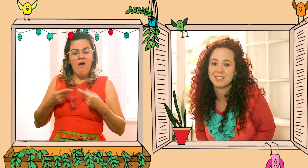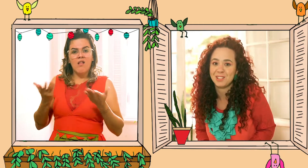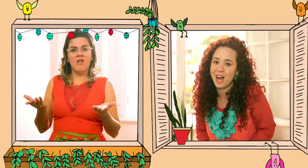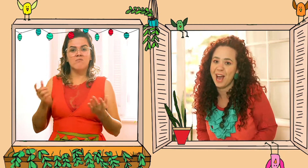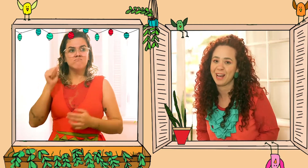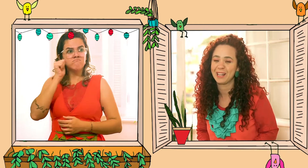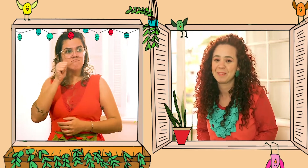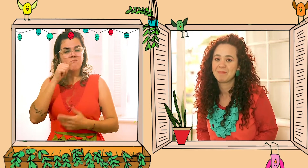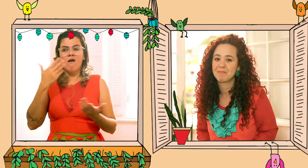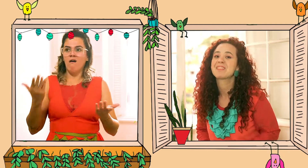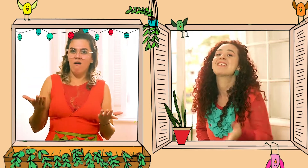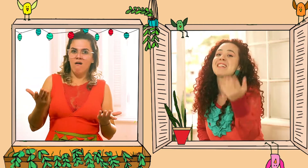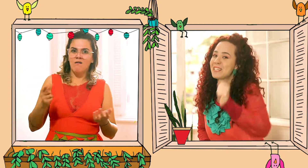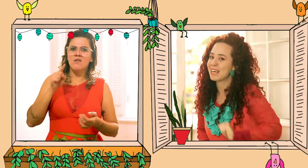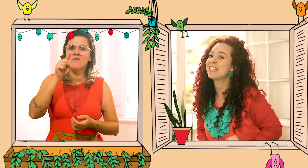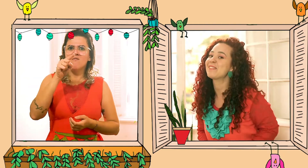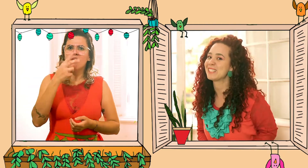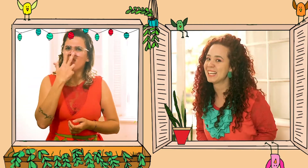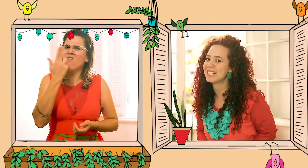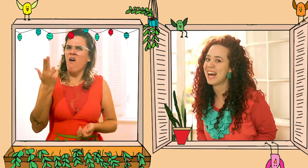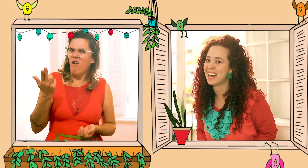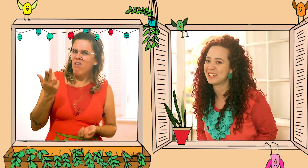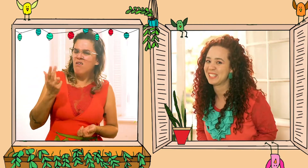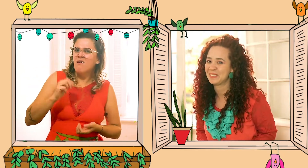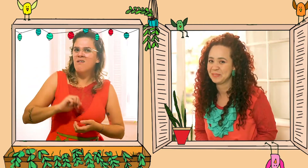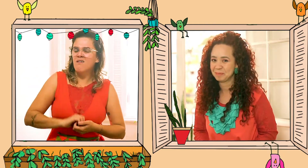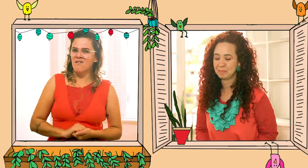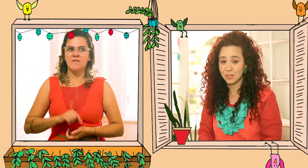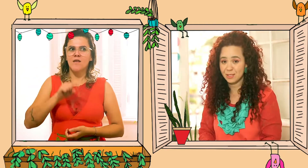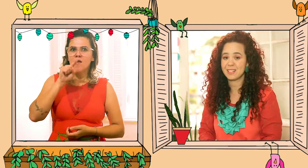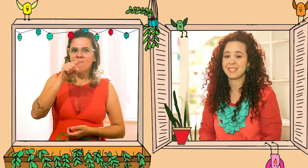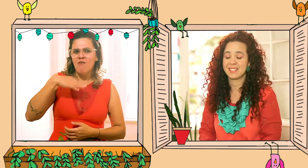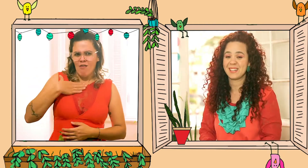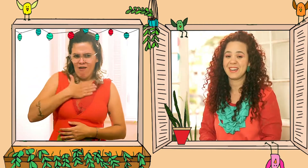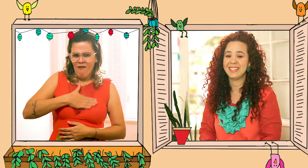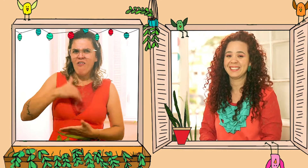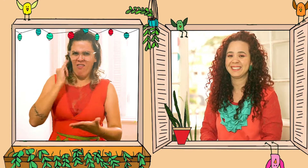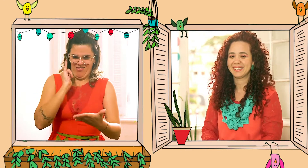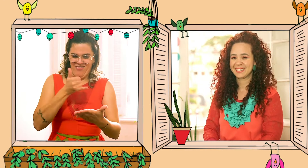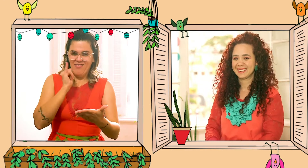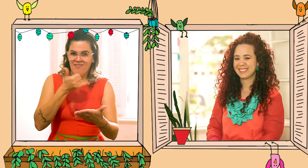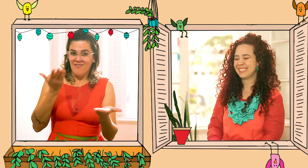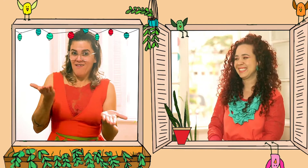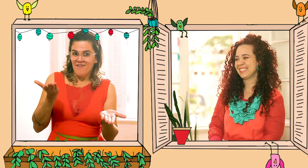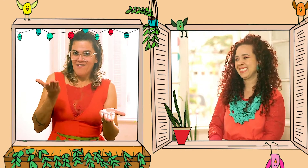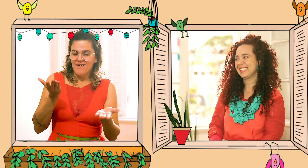presentear ela. O que vocês acham? O Gostou dessa história?